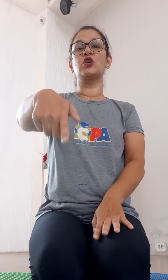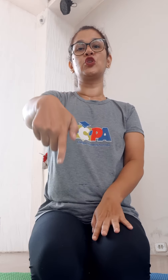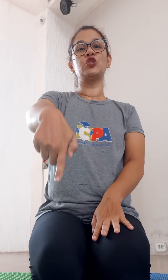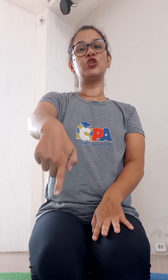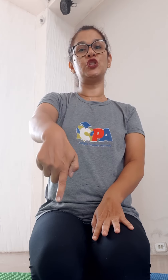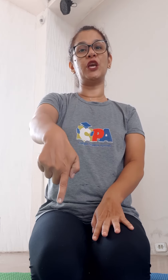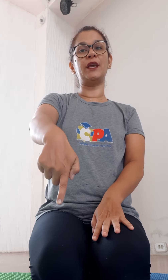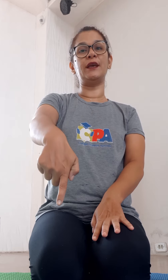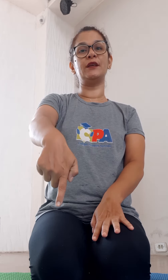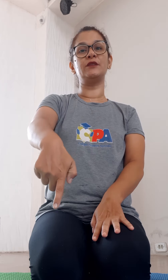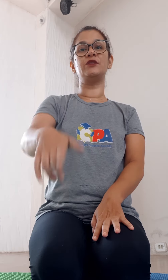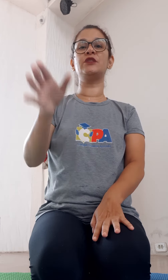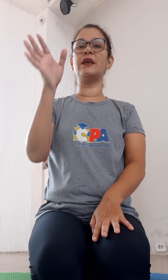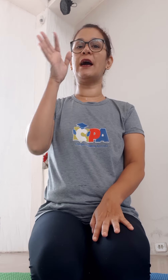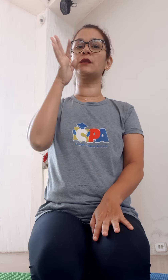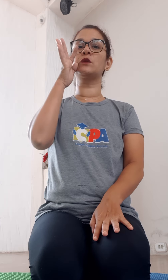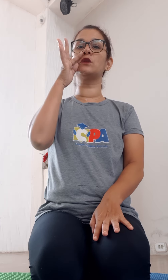G de gato,